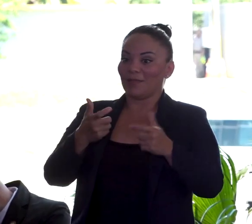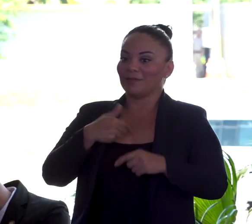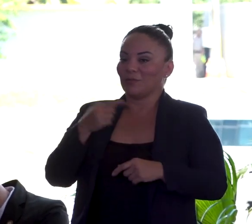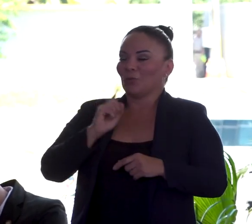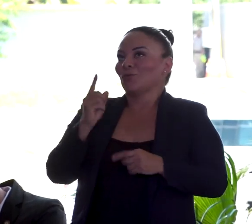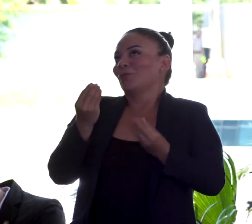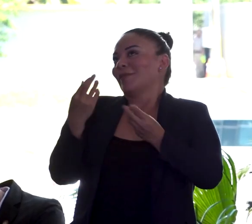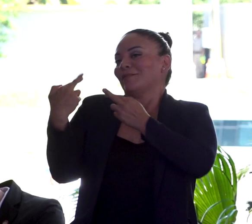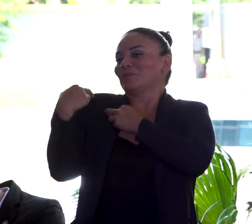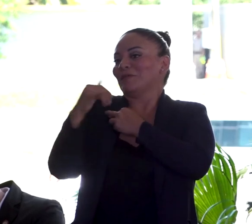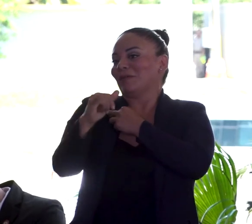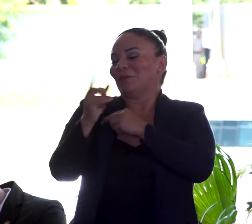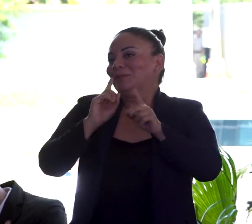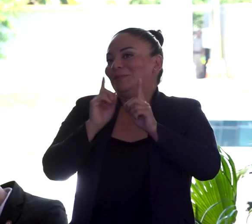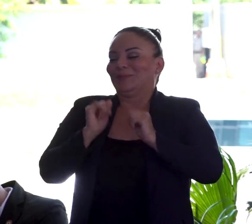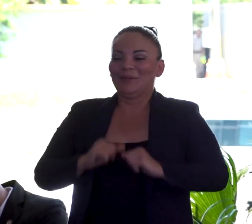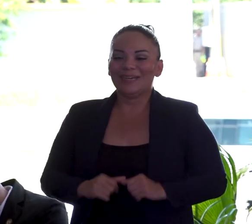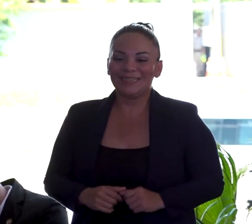tanta responsabilidad.